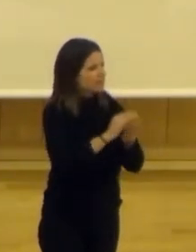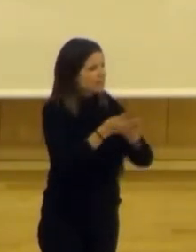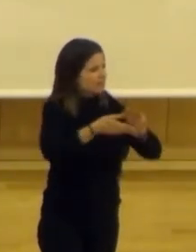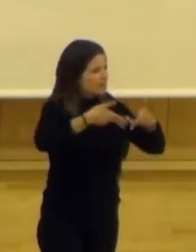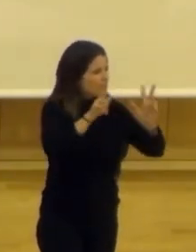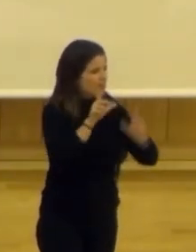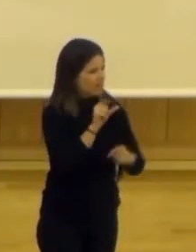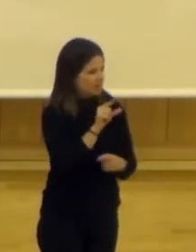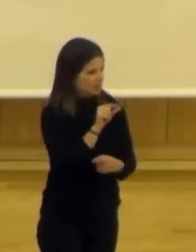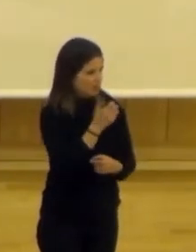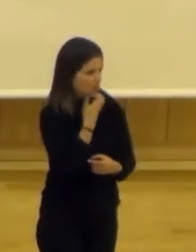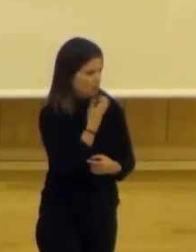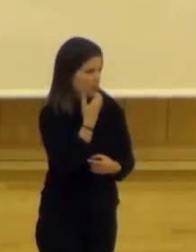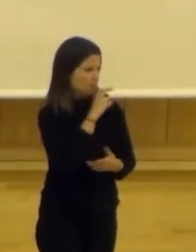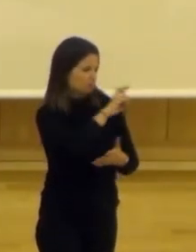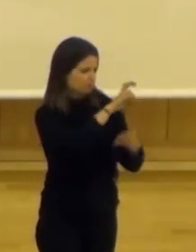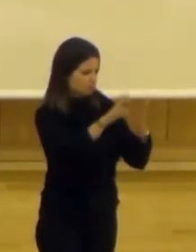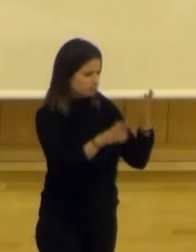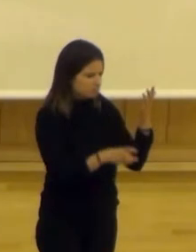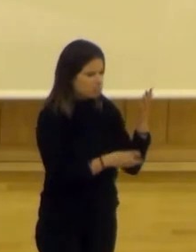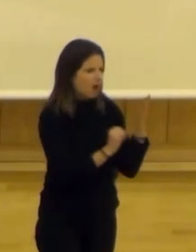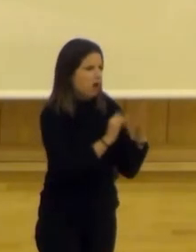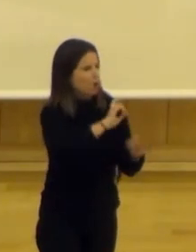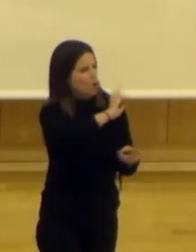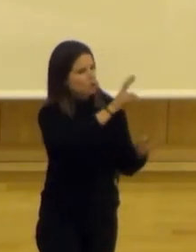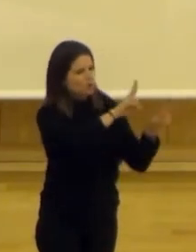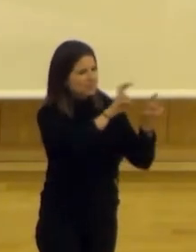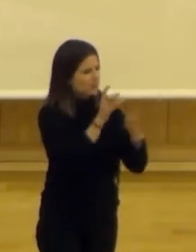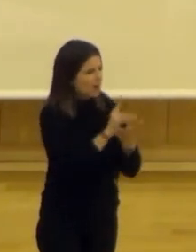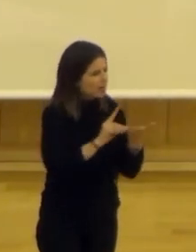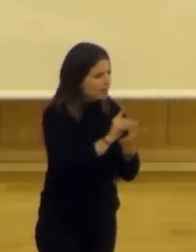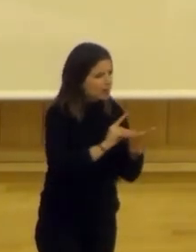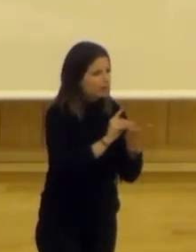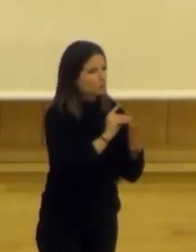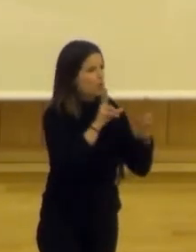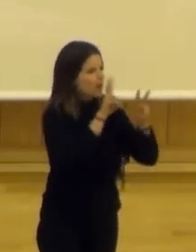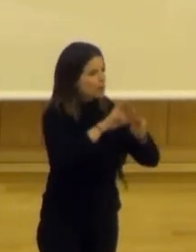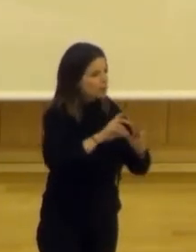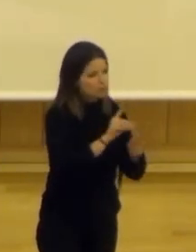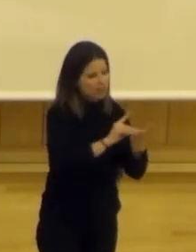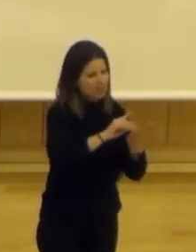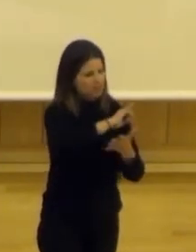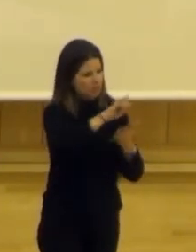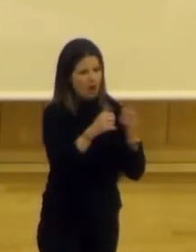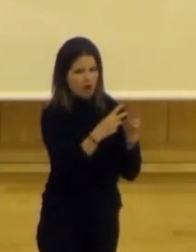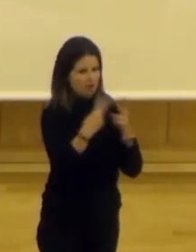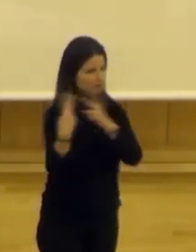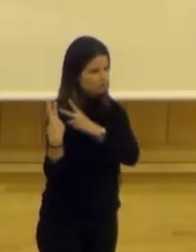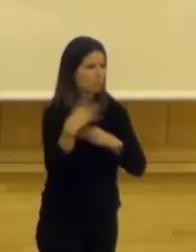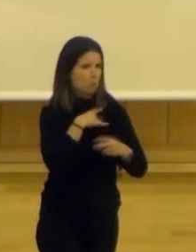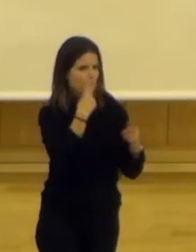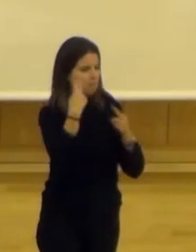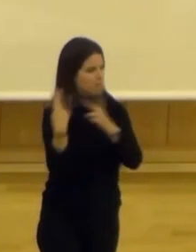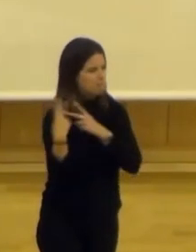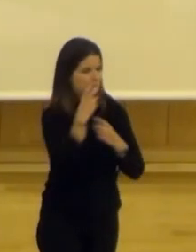ejemplo, y bueno, hay varios que están ahí, otros temas de datos, laboratorios de datos, laboratorios, bueno, ahí lo tienen, los pueden explorar,